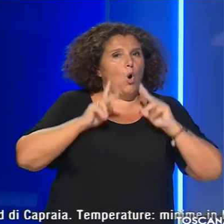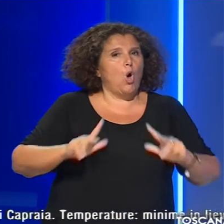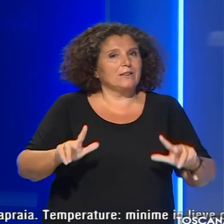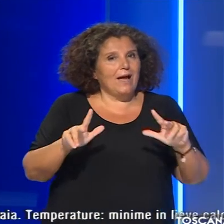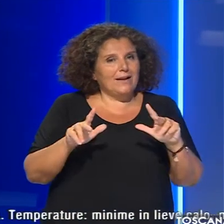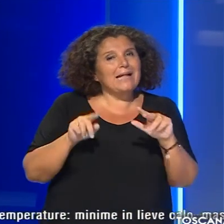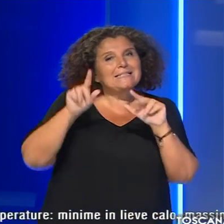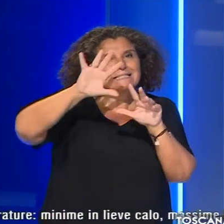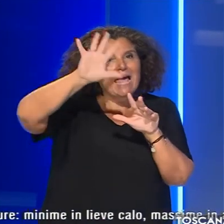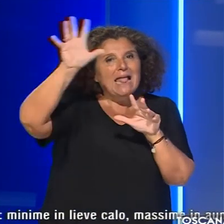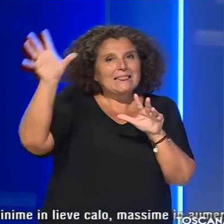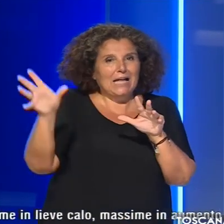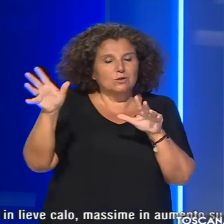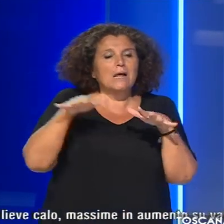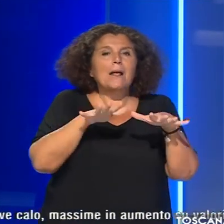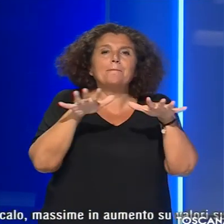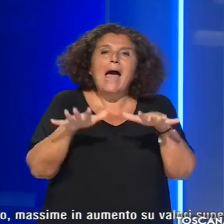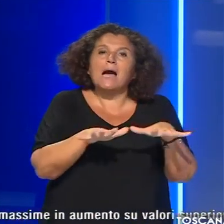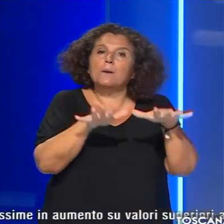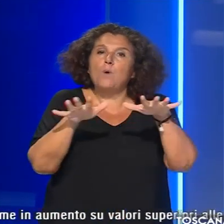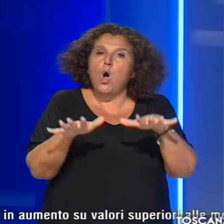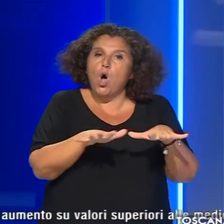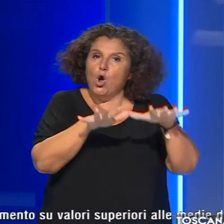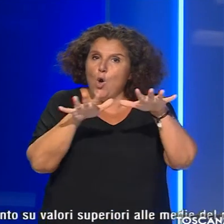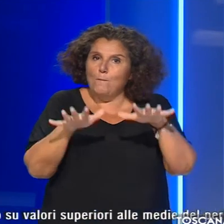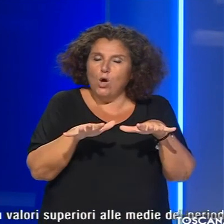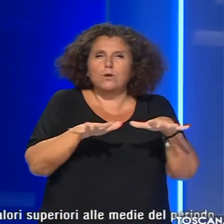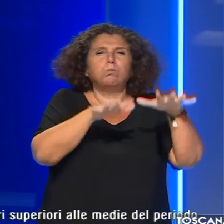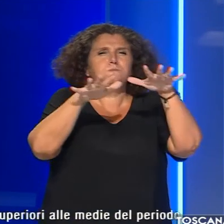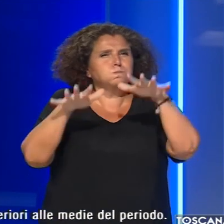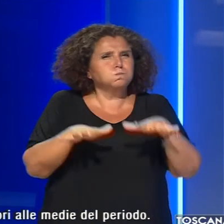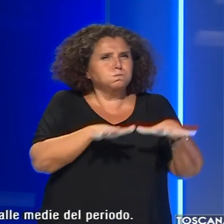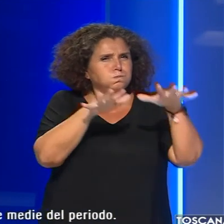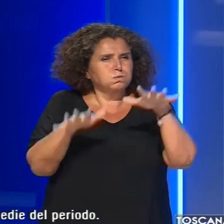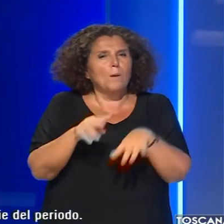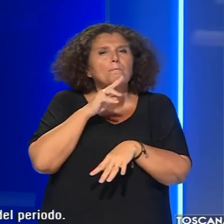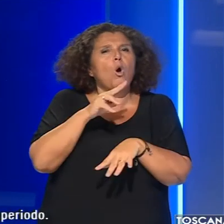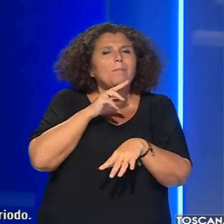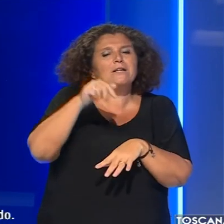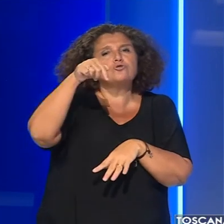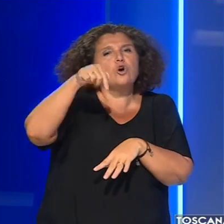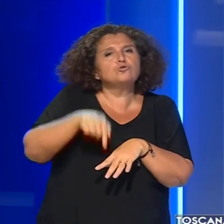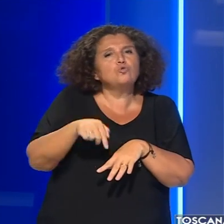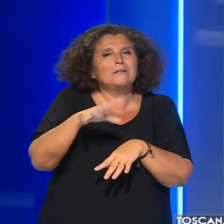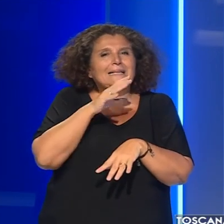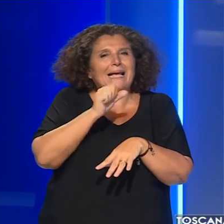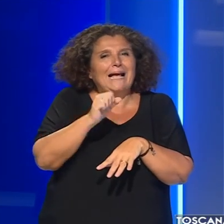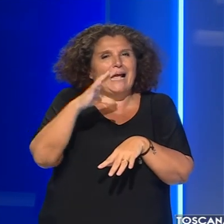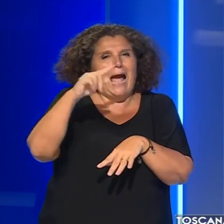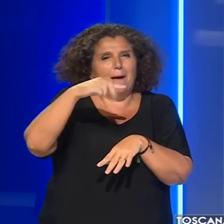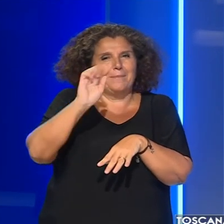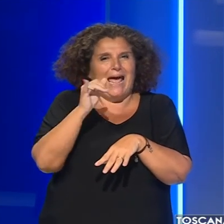settentrionali mari poco mossi o mossi nel pomeriggio a sud di Capraia